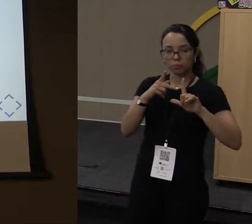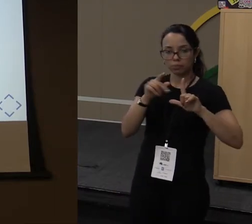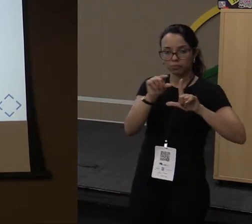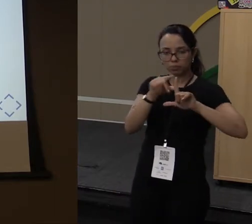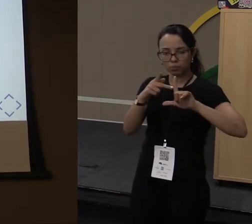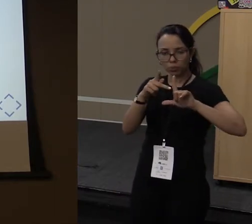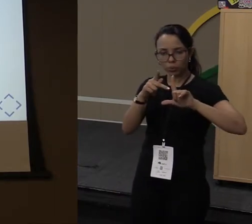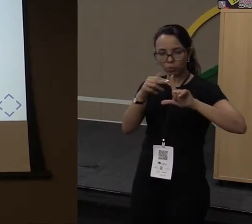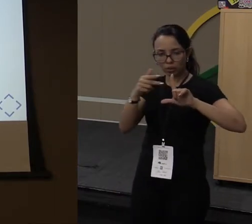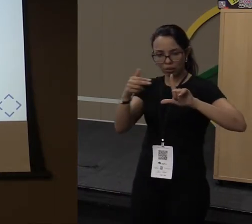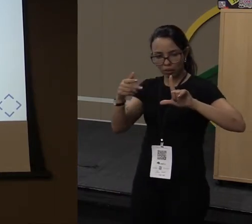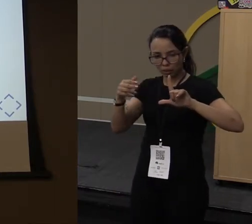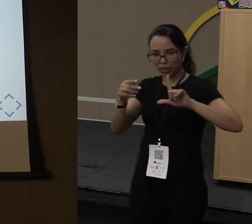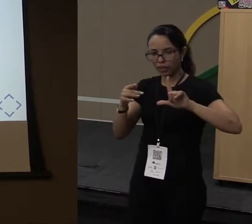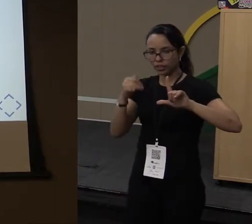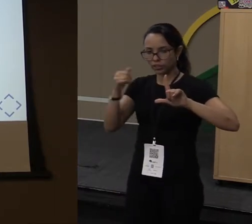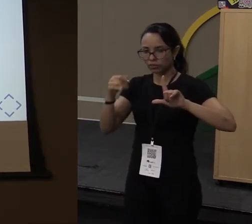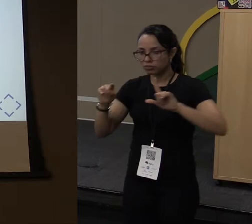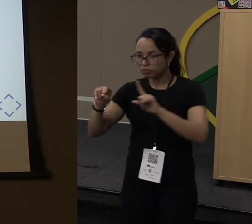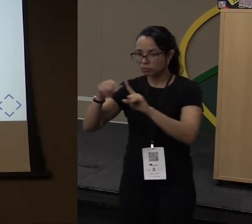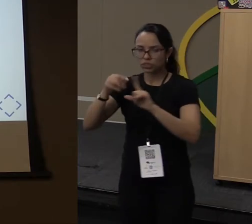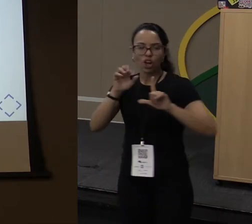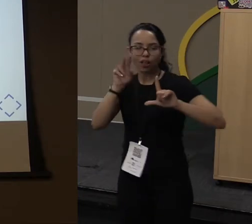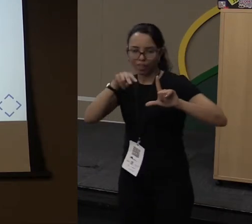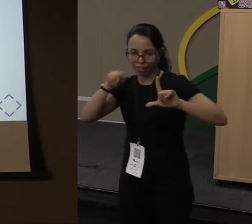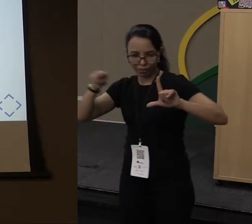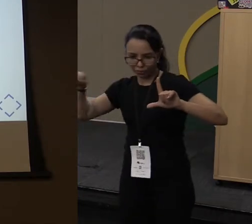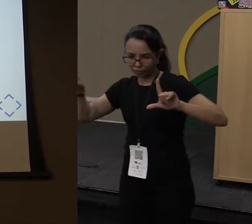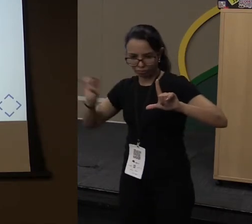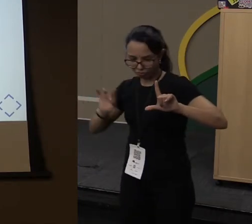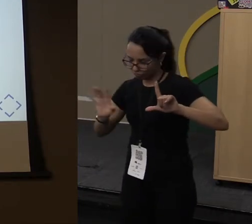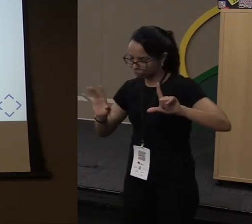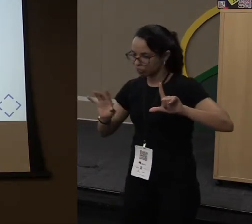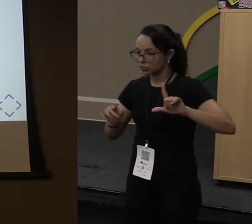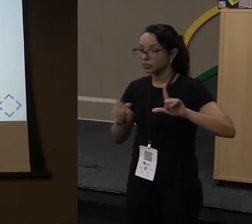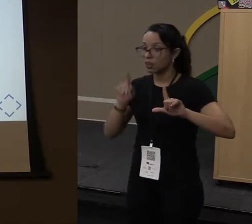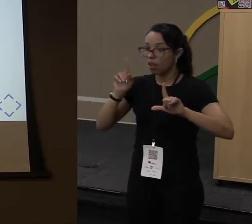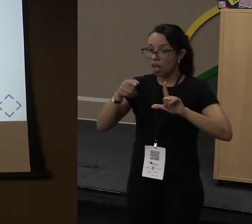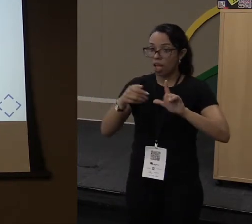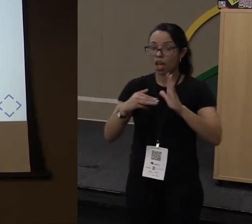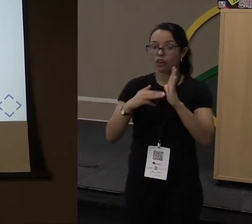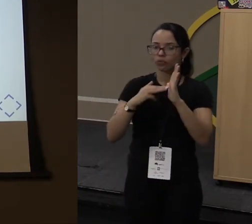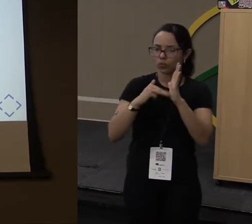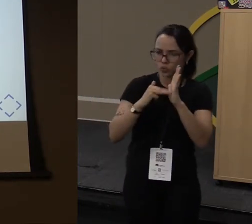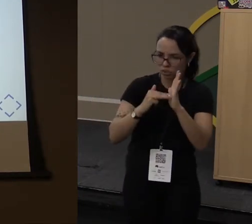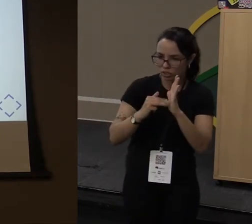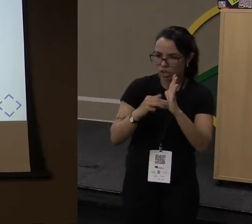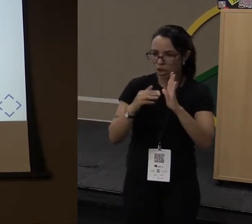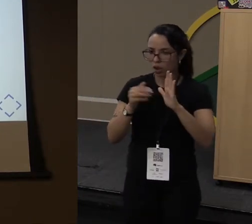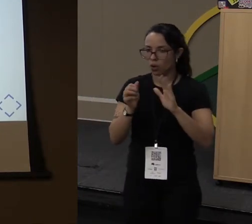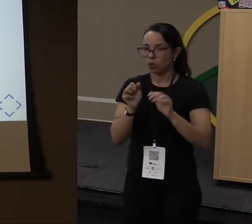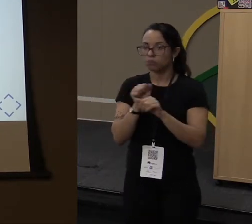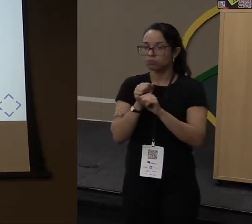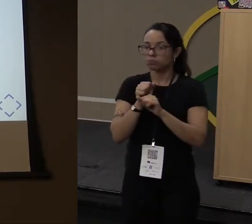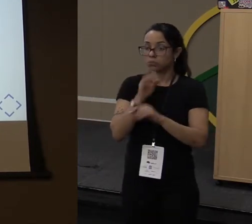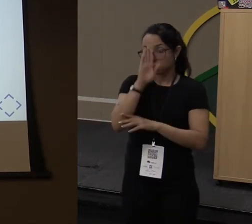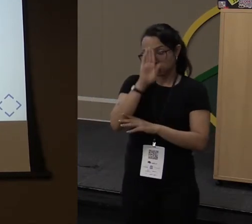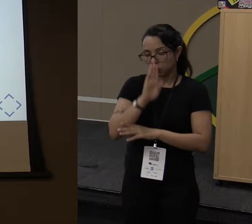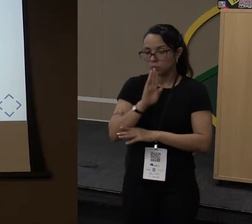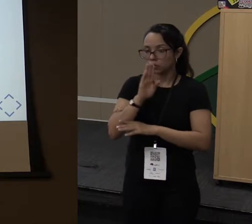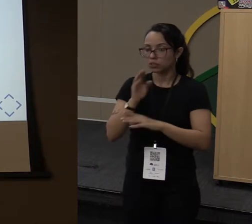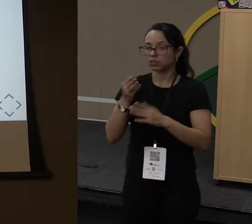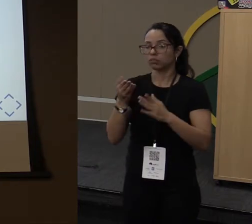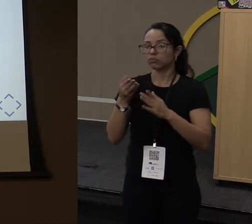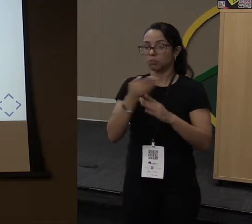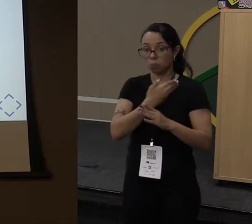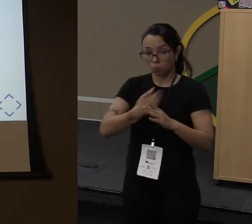que só dá um retorno em x mais um. Então, é uma função pública que recebe um inteiro, soma mais um,